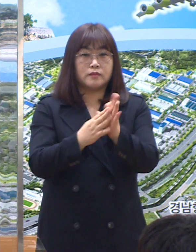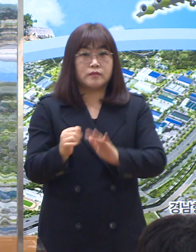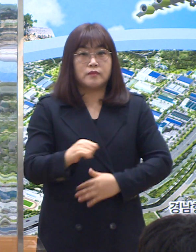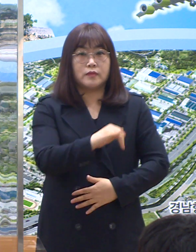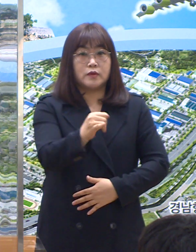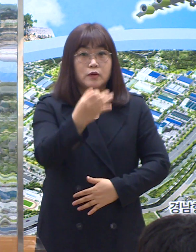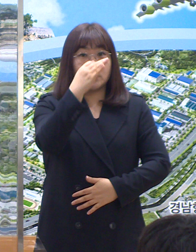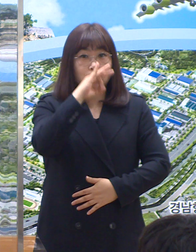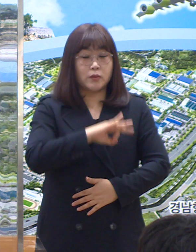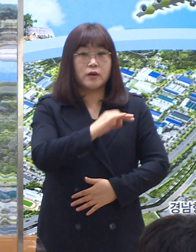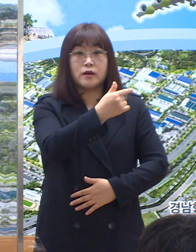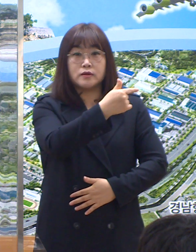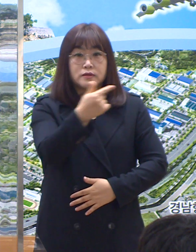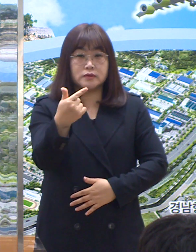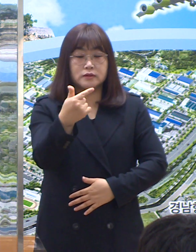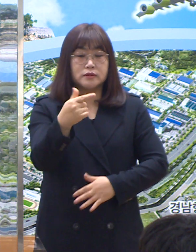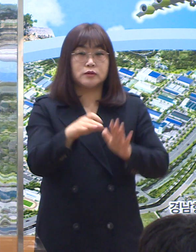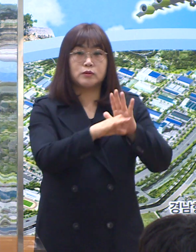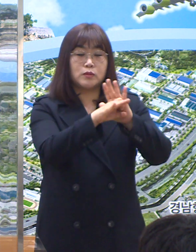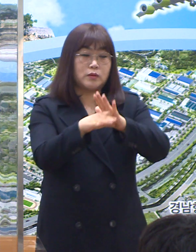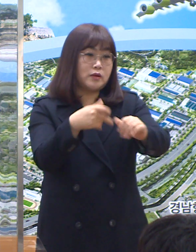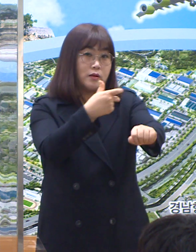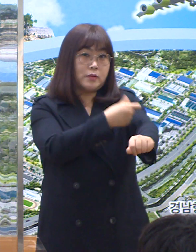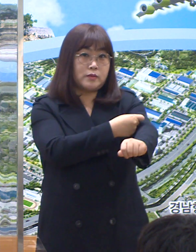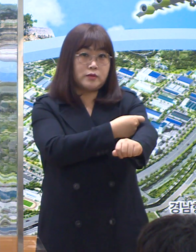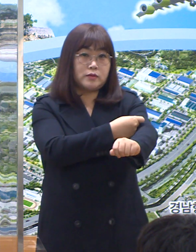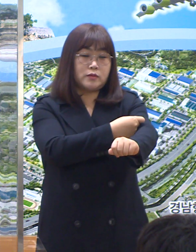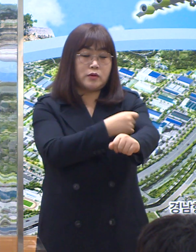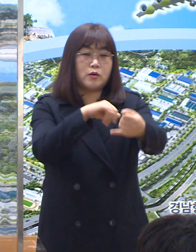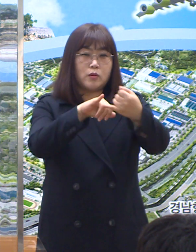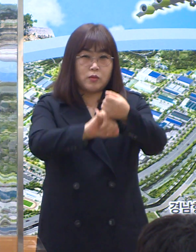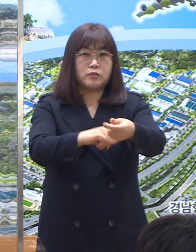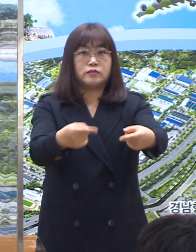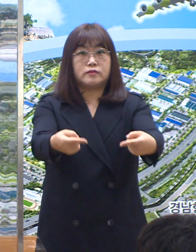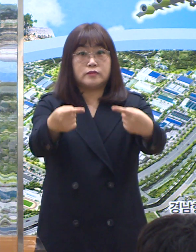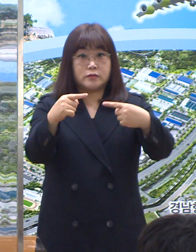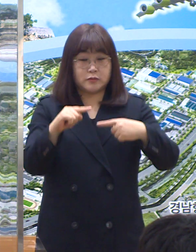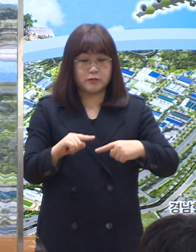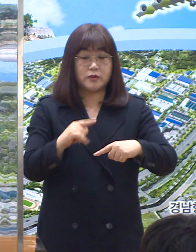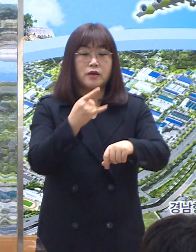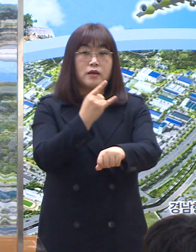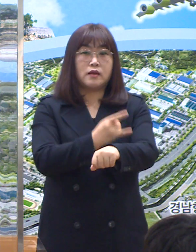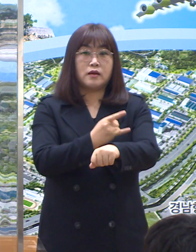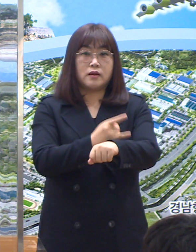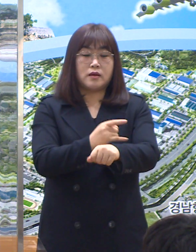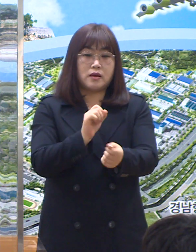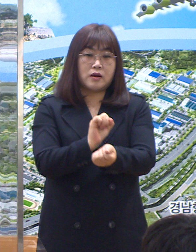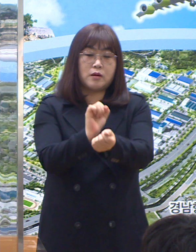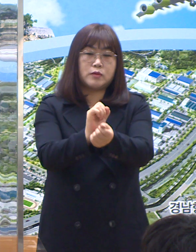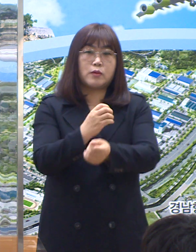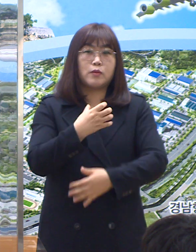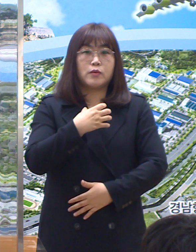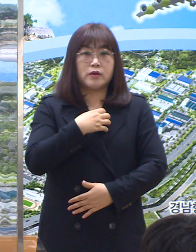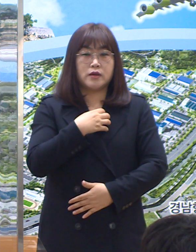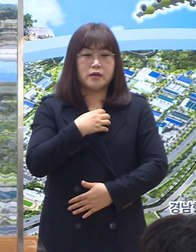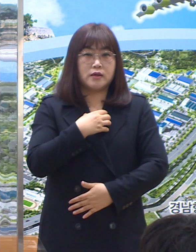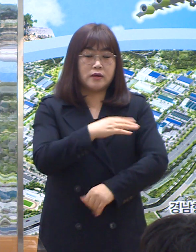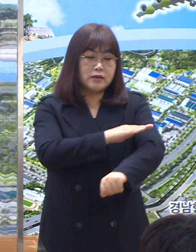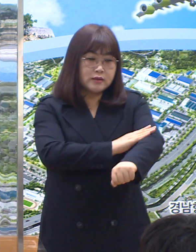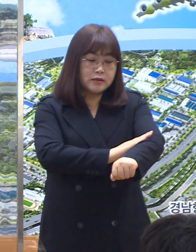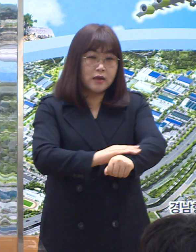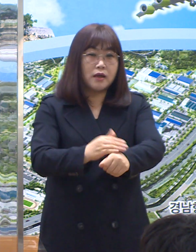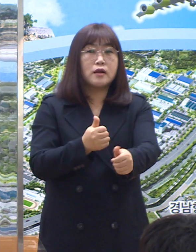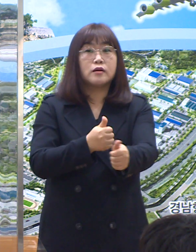효과적인 코로나19 예방접종에 적극 동참하시어 감염 위기를 서기롭게 극복하는데